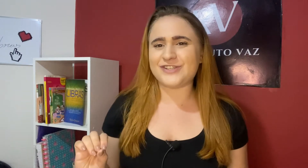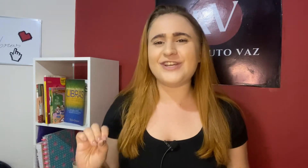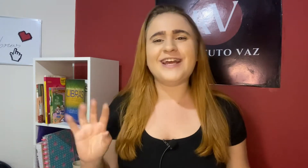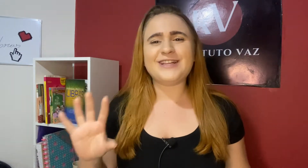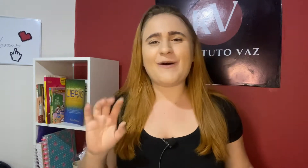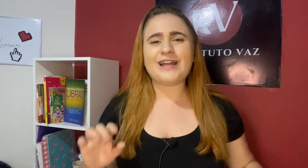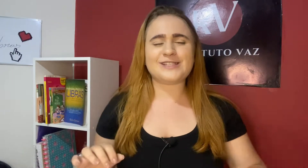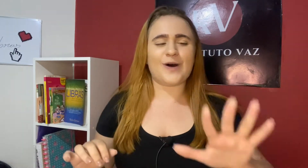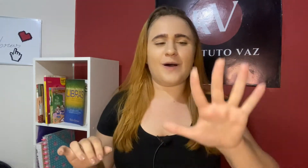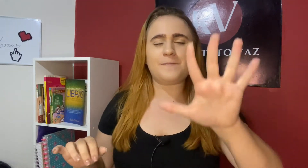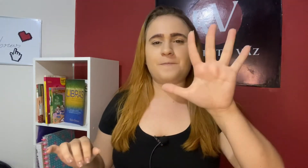Então, olha só.